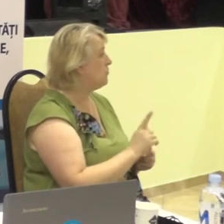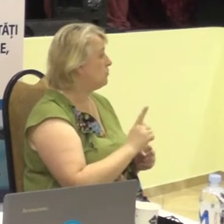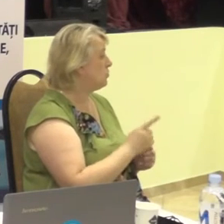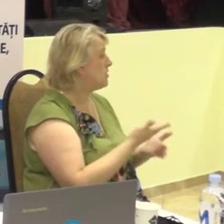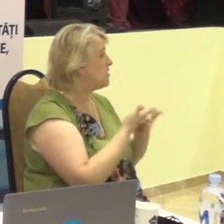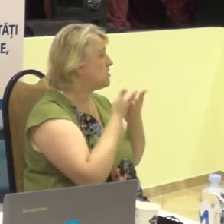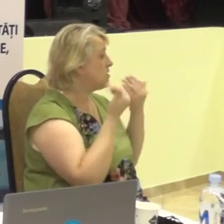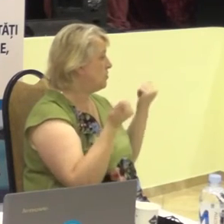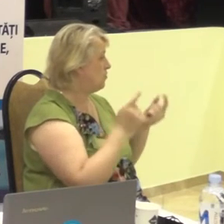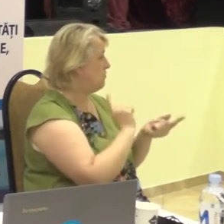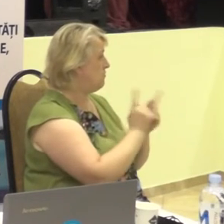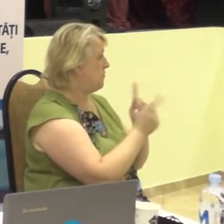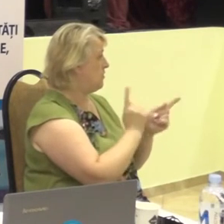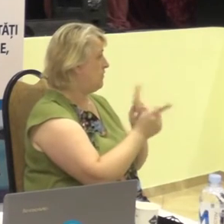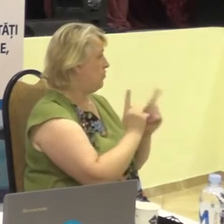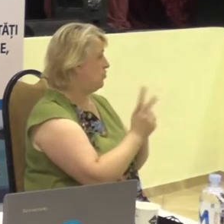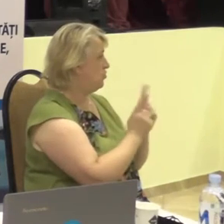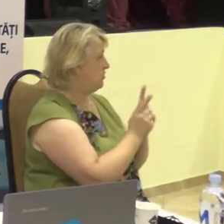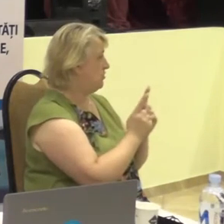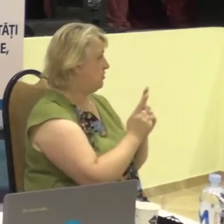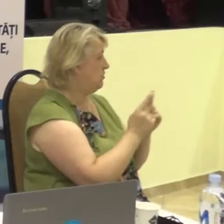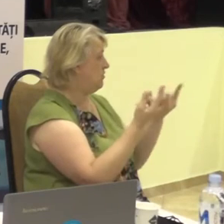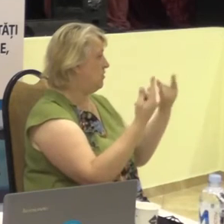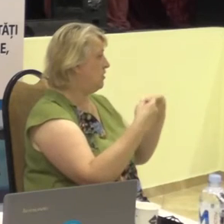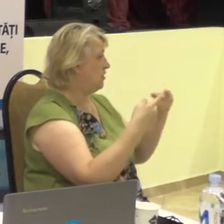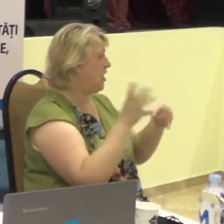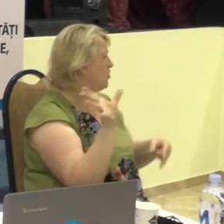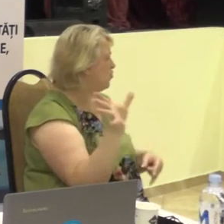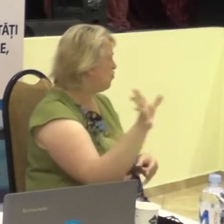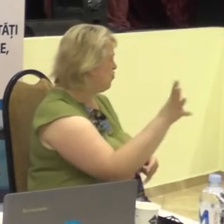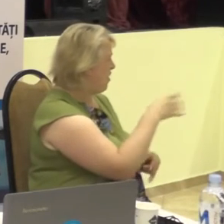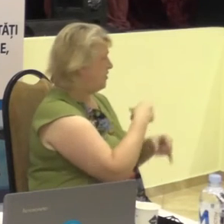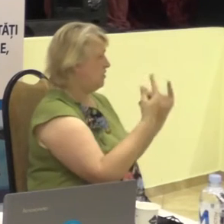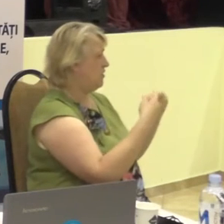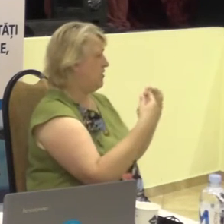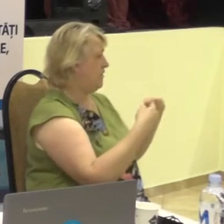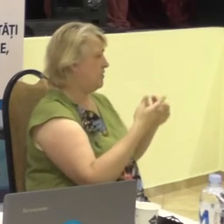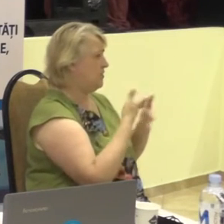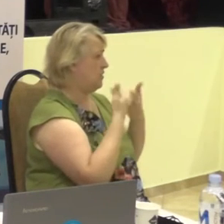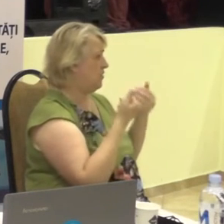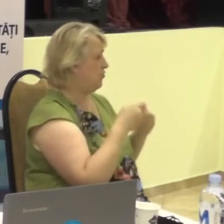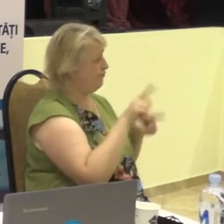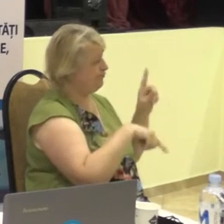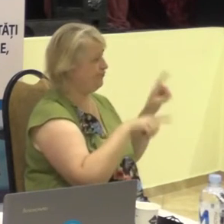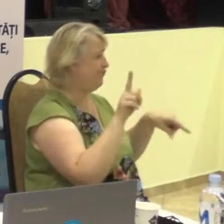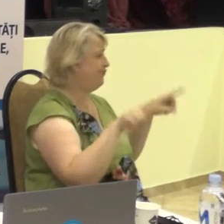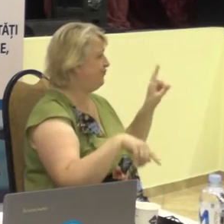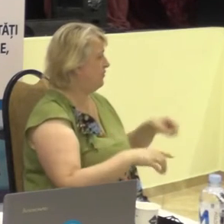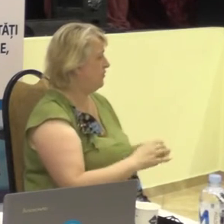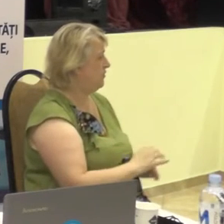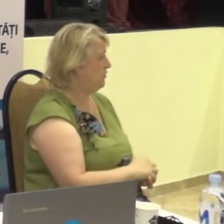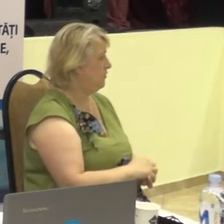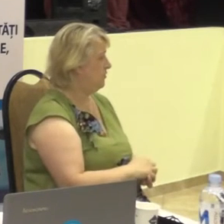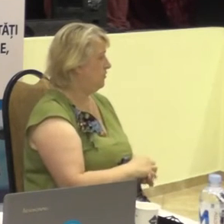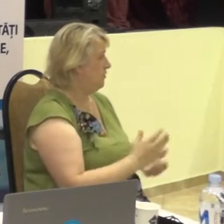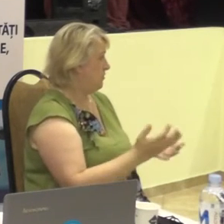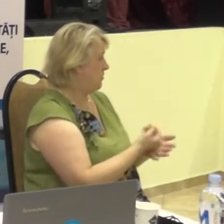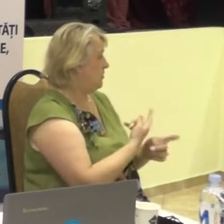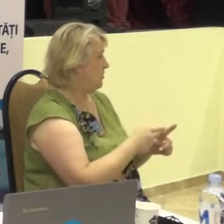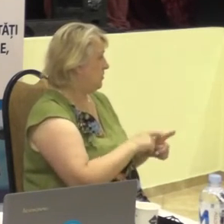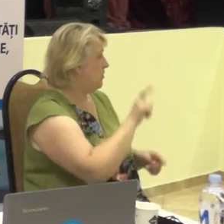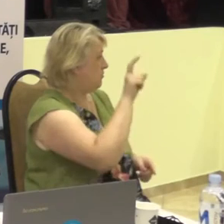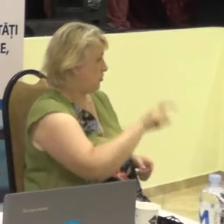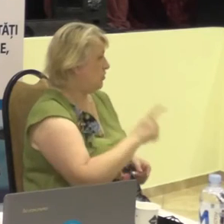interpreților la toate companiilor lipibilizate. Reiesc că